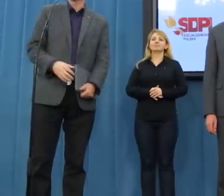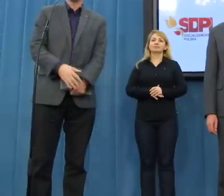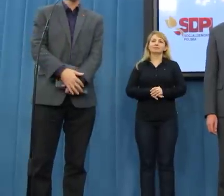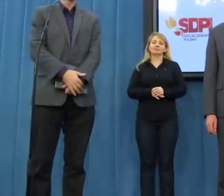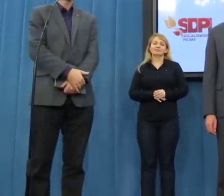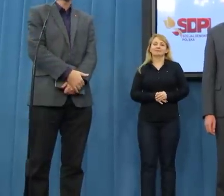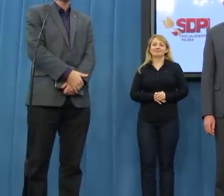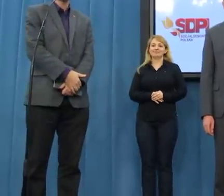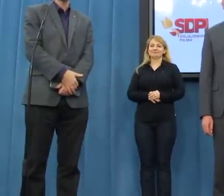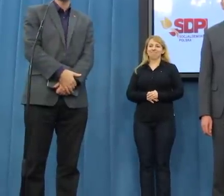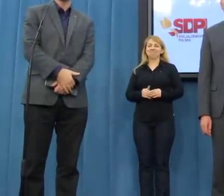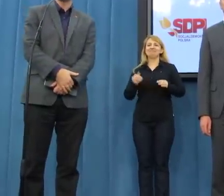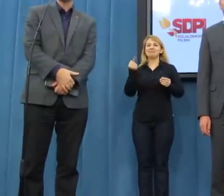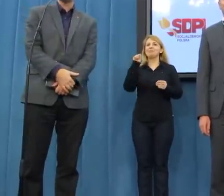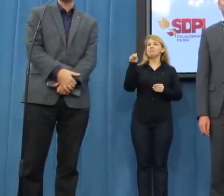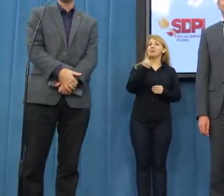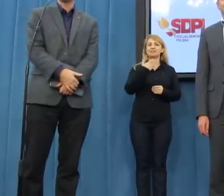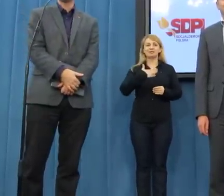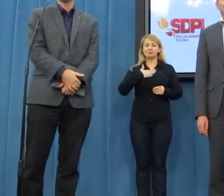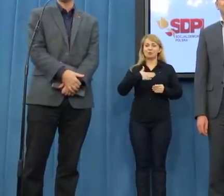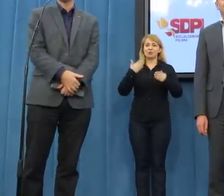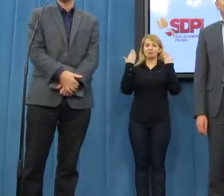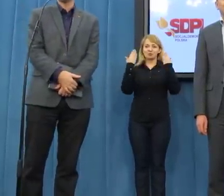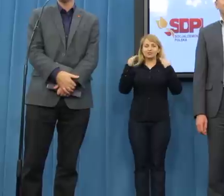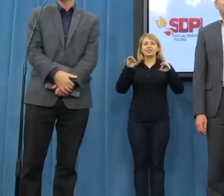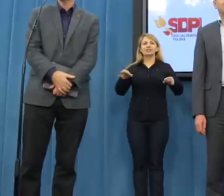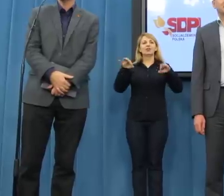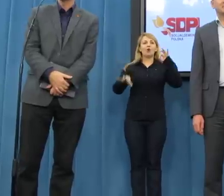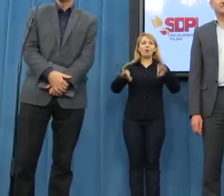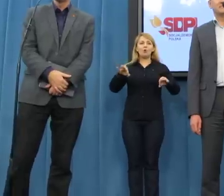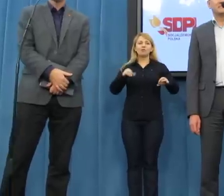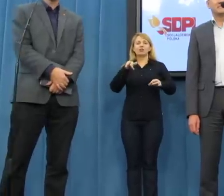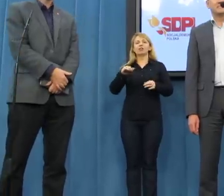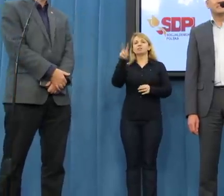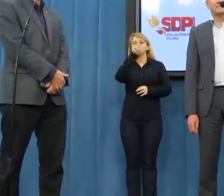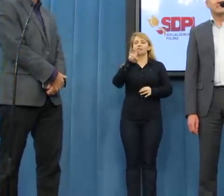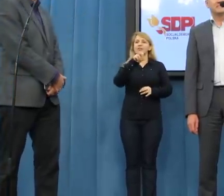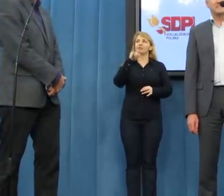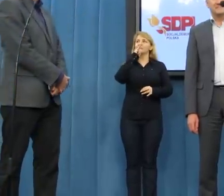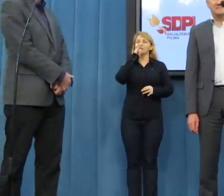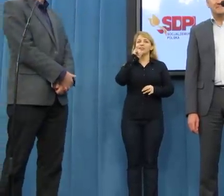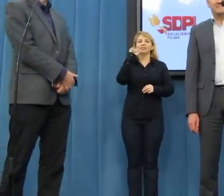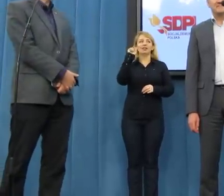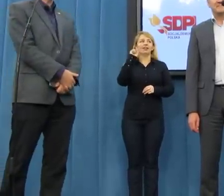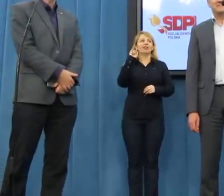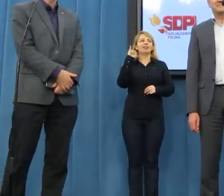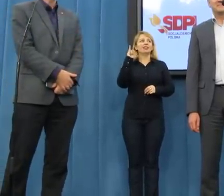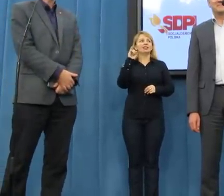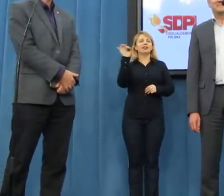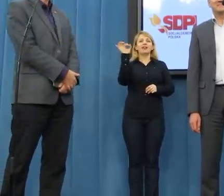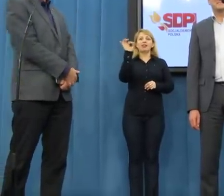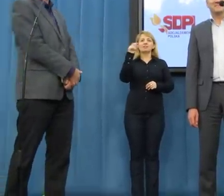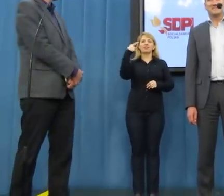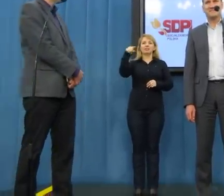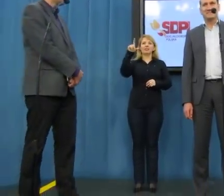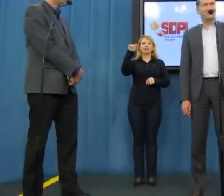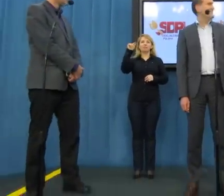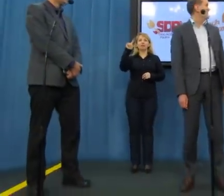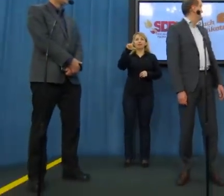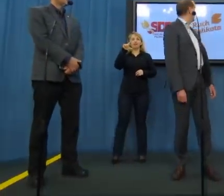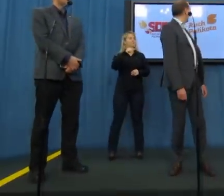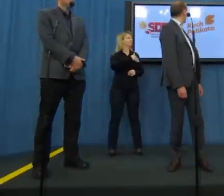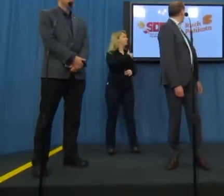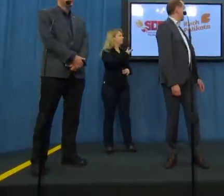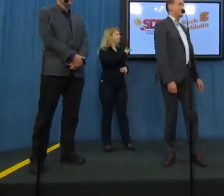Możemy to zaczniemy. Bardzo mi miło powitać Państwa na konferencji Ruchu Palikota i SDPL-u, jak widać po logach za nami.